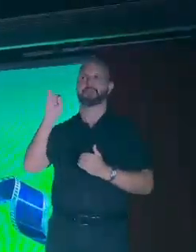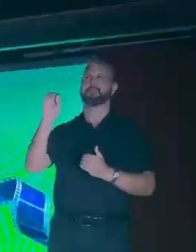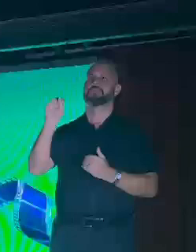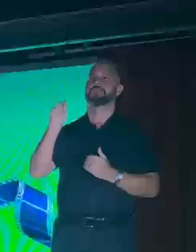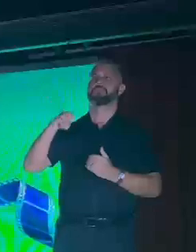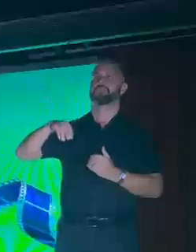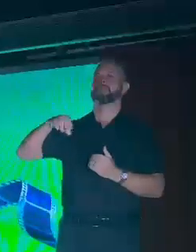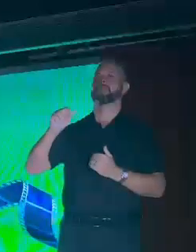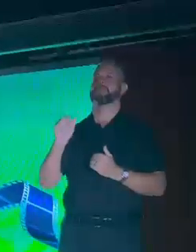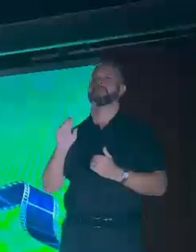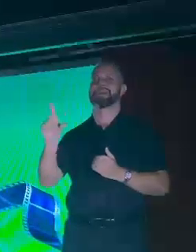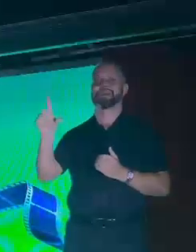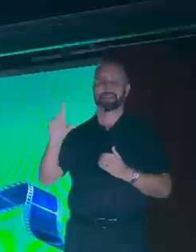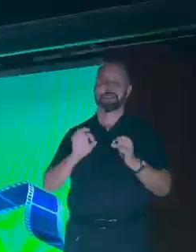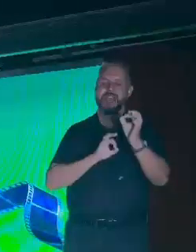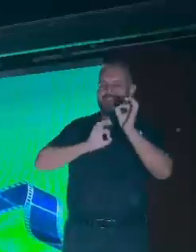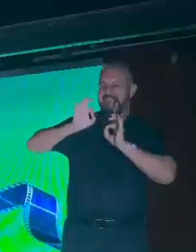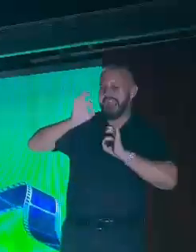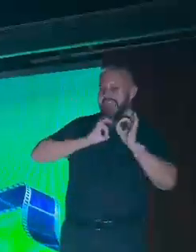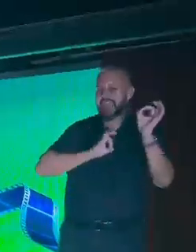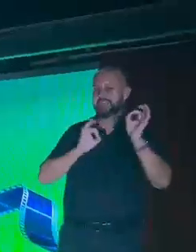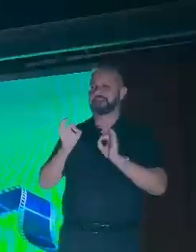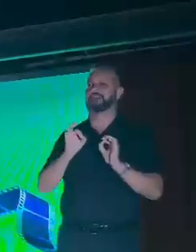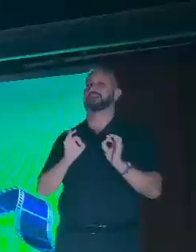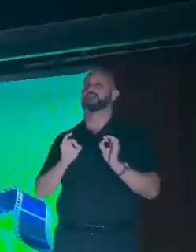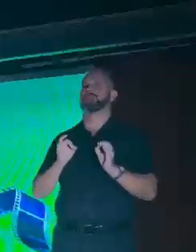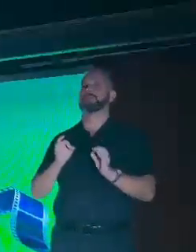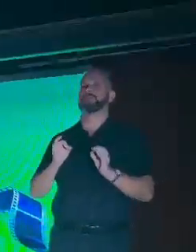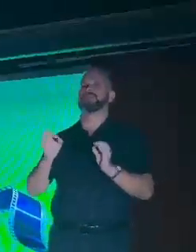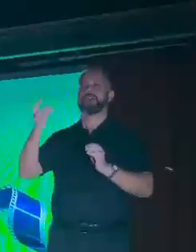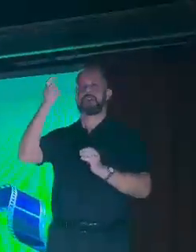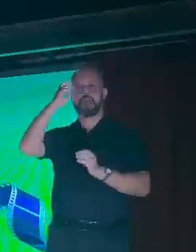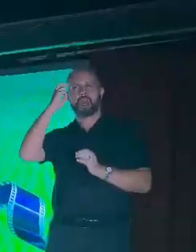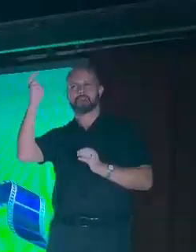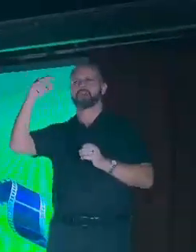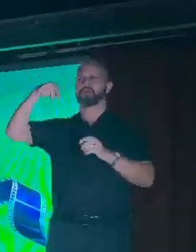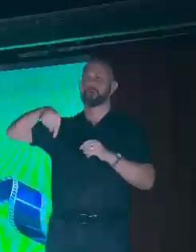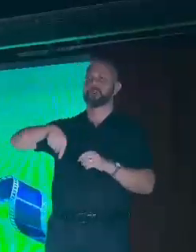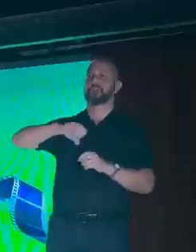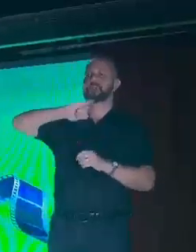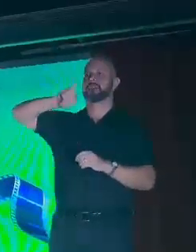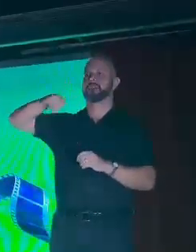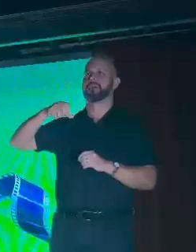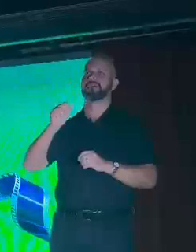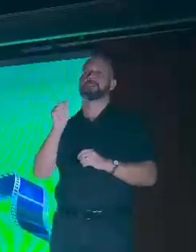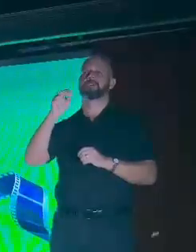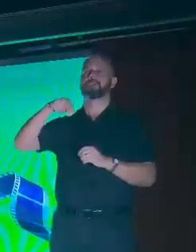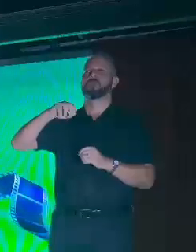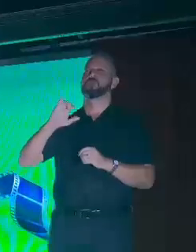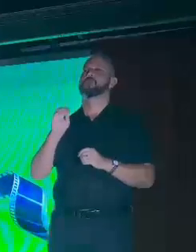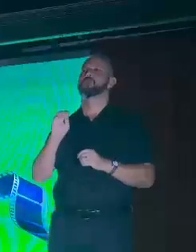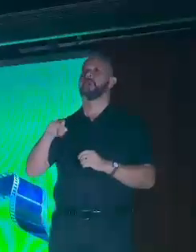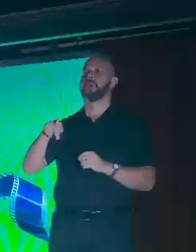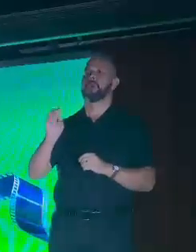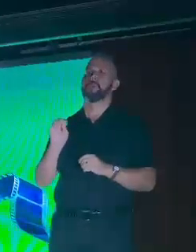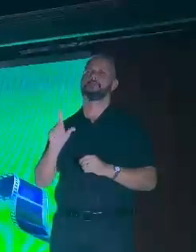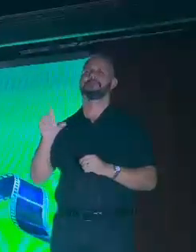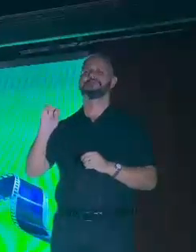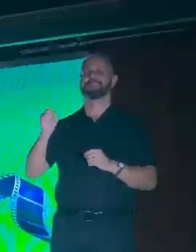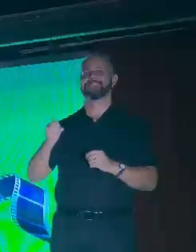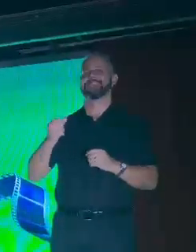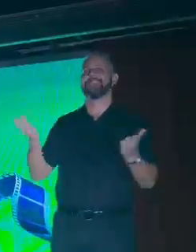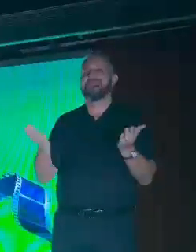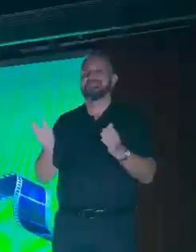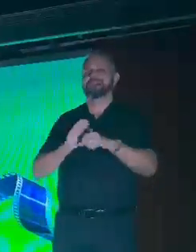Dezanowski, que nos dá estrutura para o trabalho na área da cultura do município. E nesta noite nós só temos